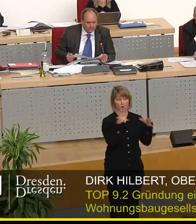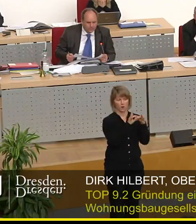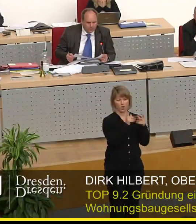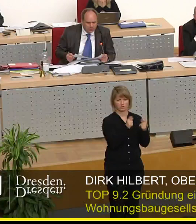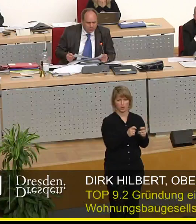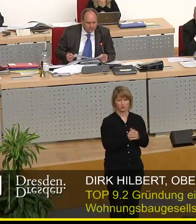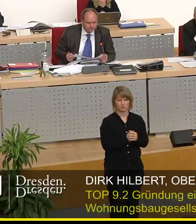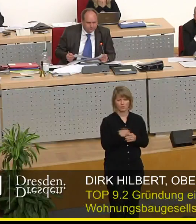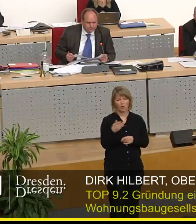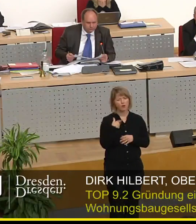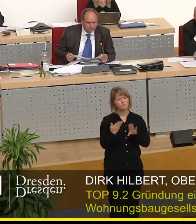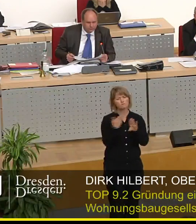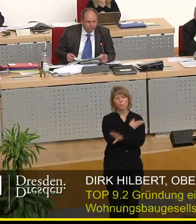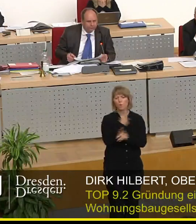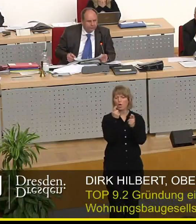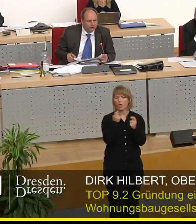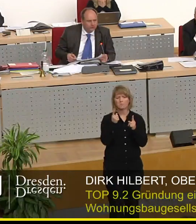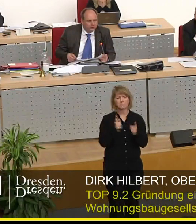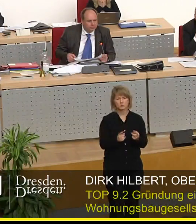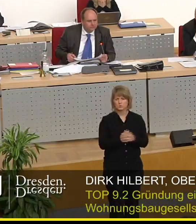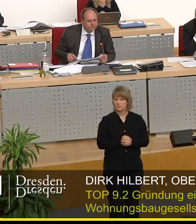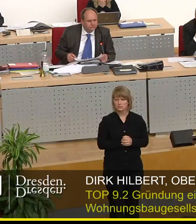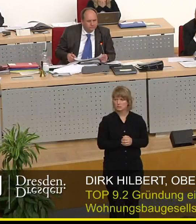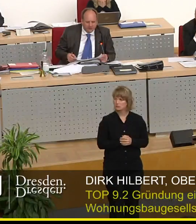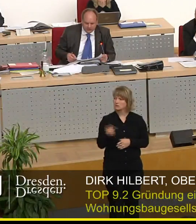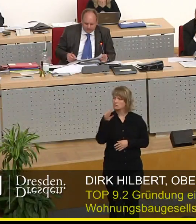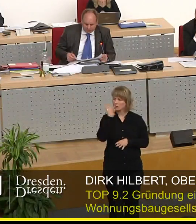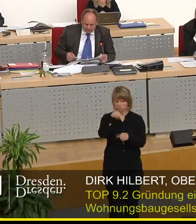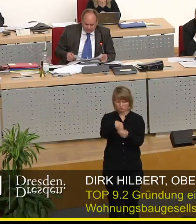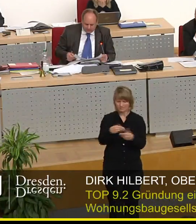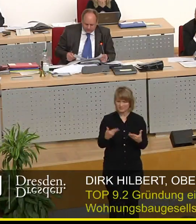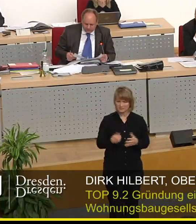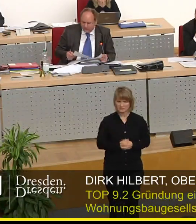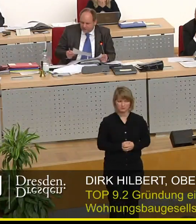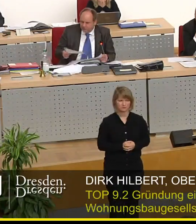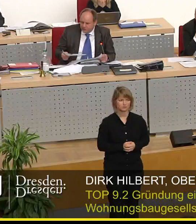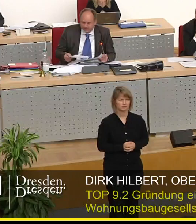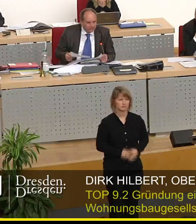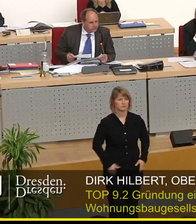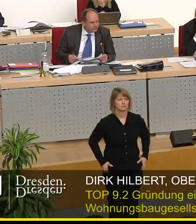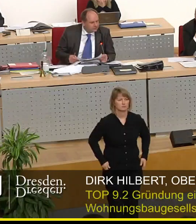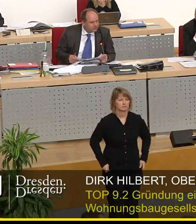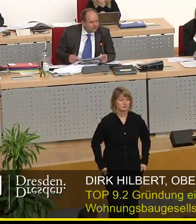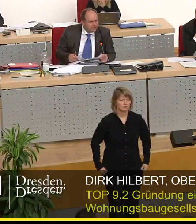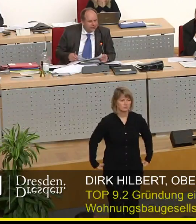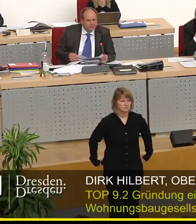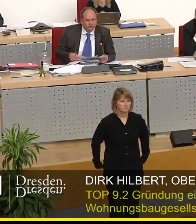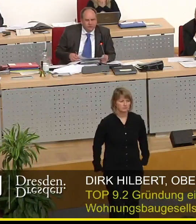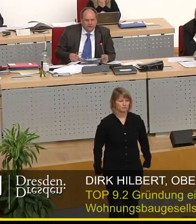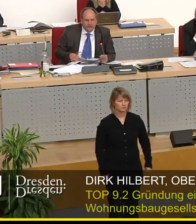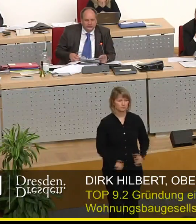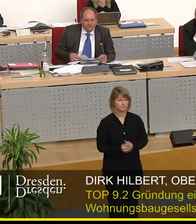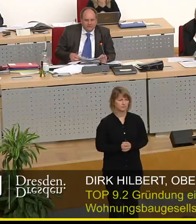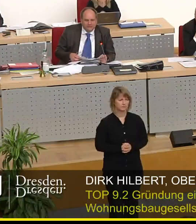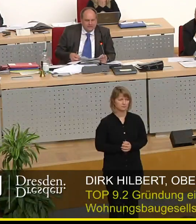müsste dann ausgereicht werden also